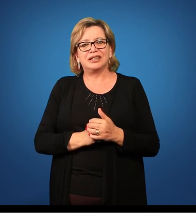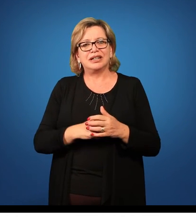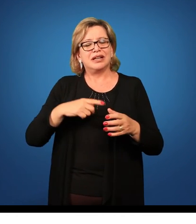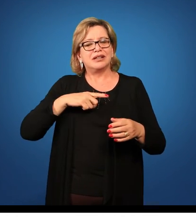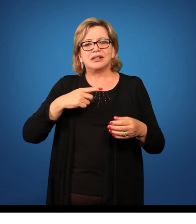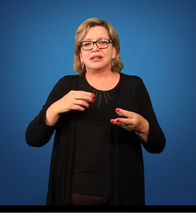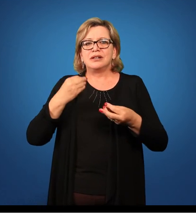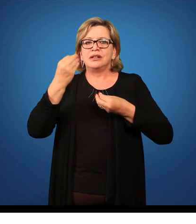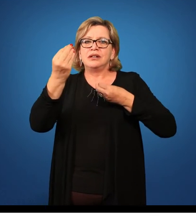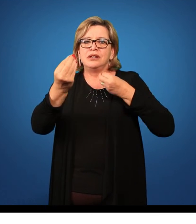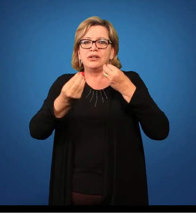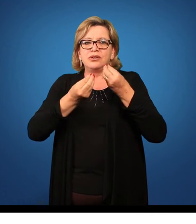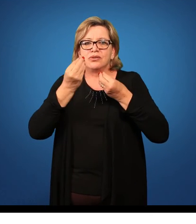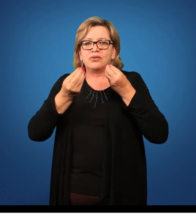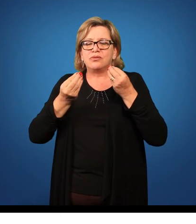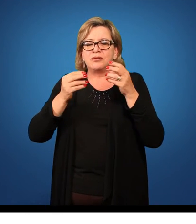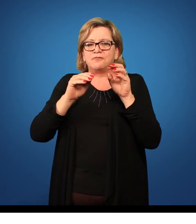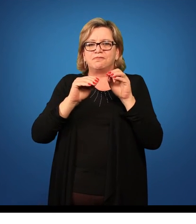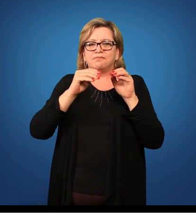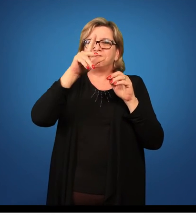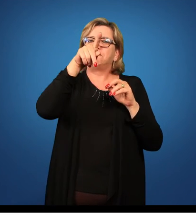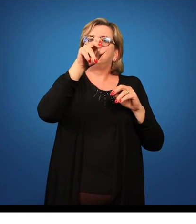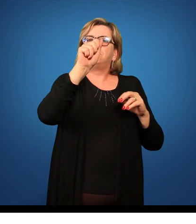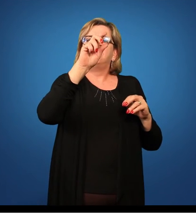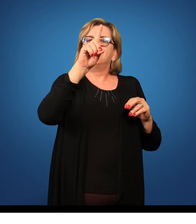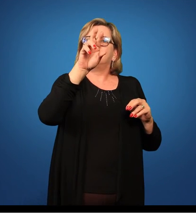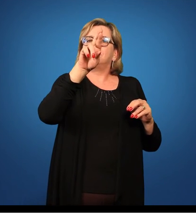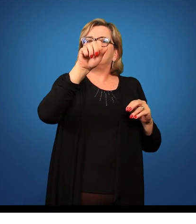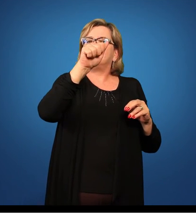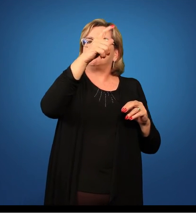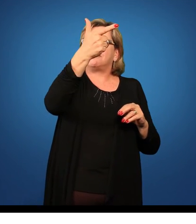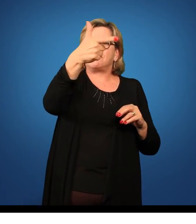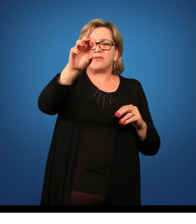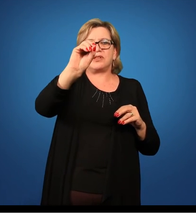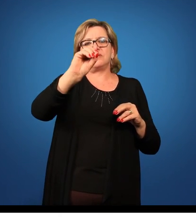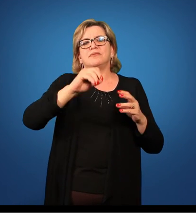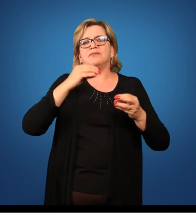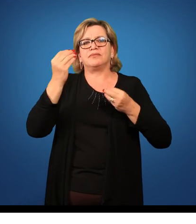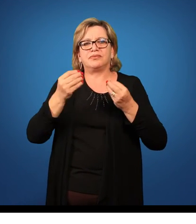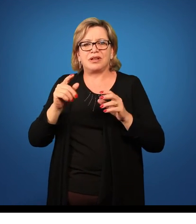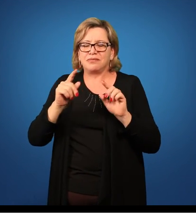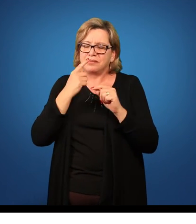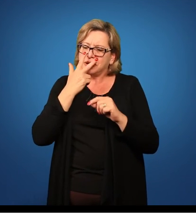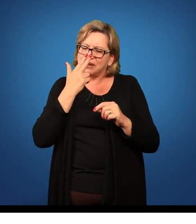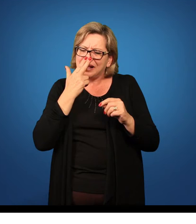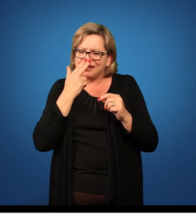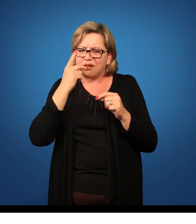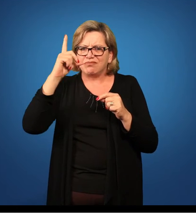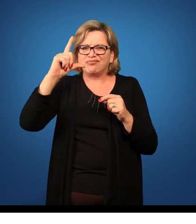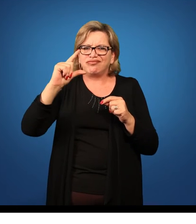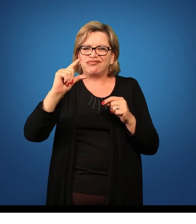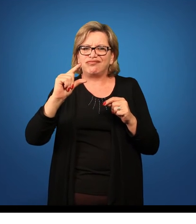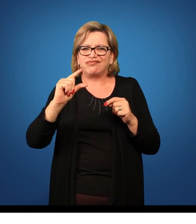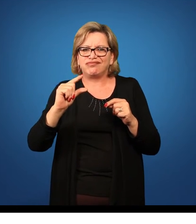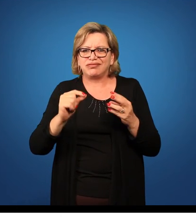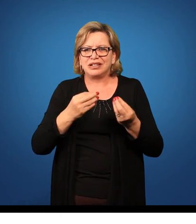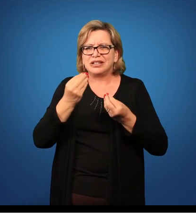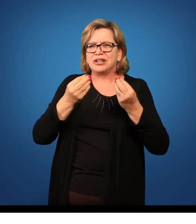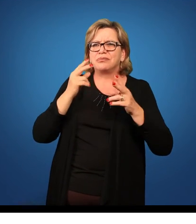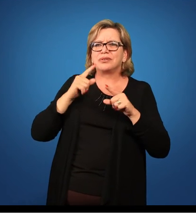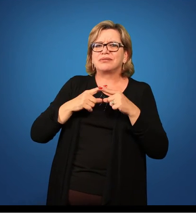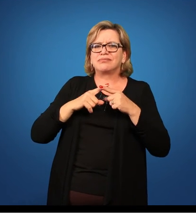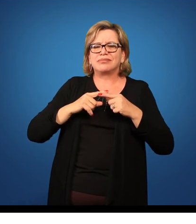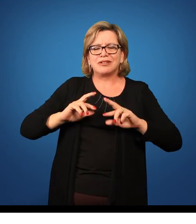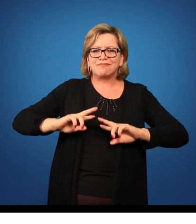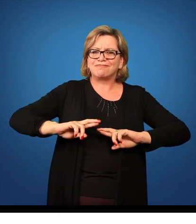haveria como impor padrões de perfeição, porque seria o mesmo que empobrecer a riqueza dessas